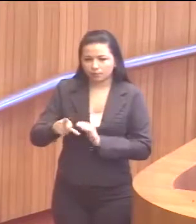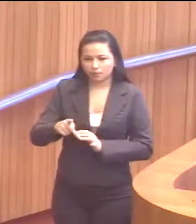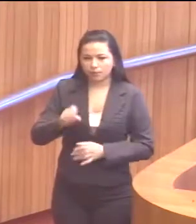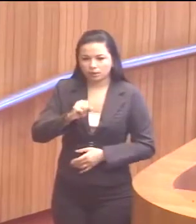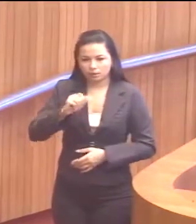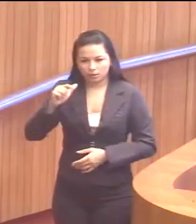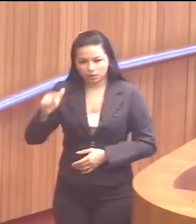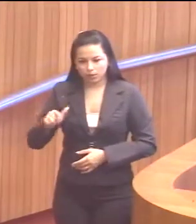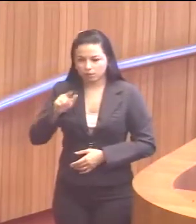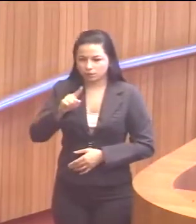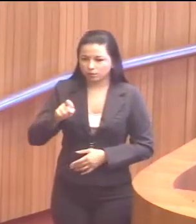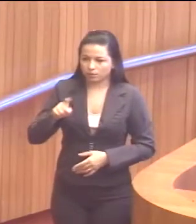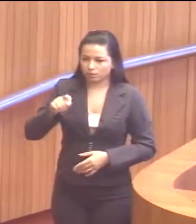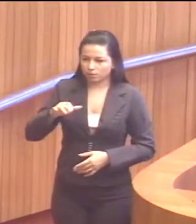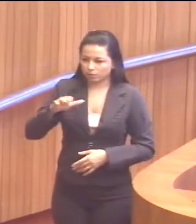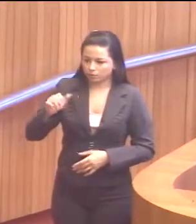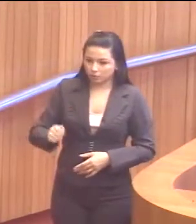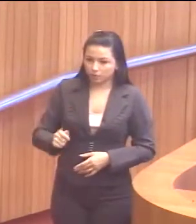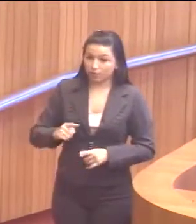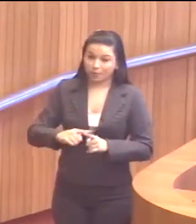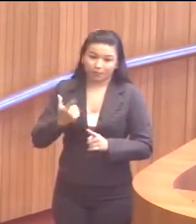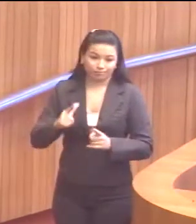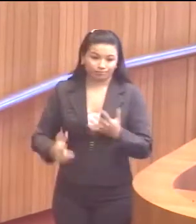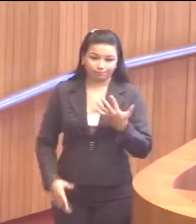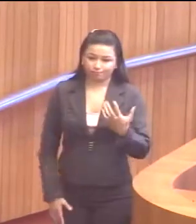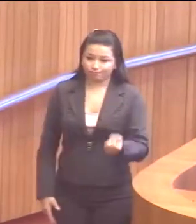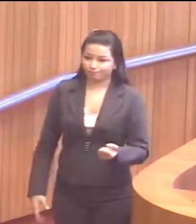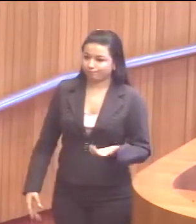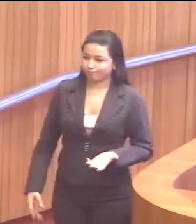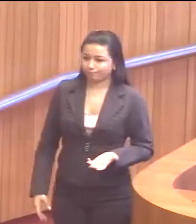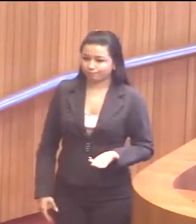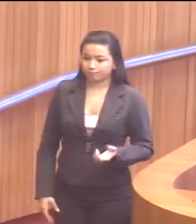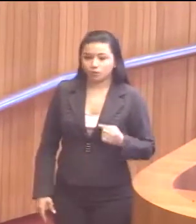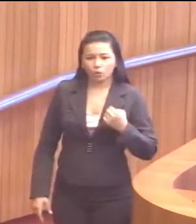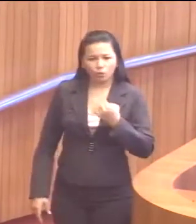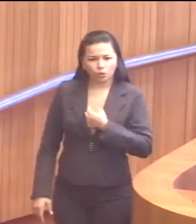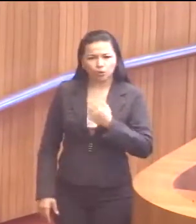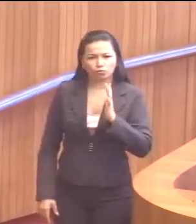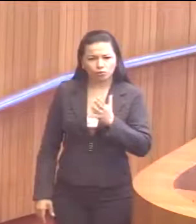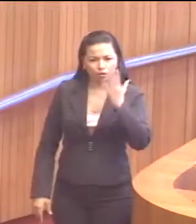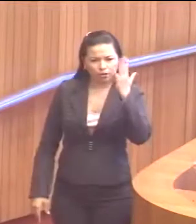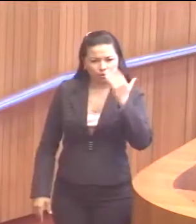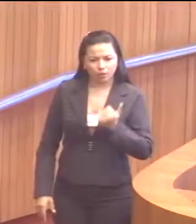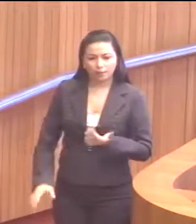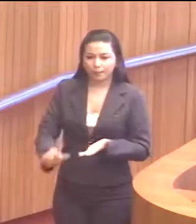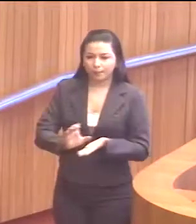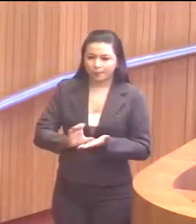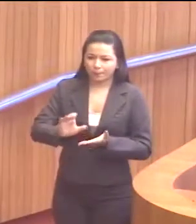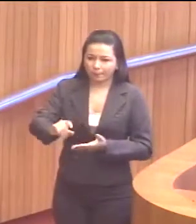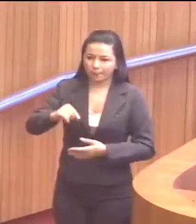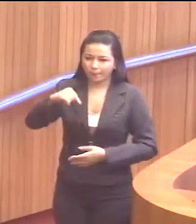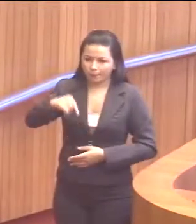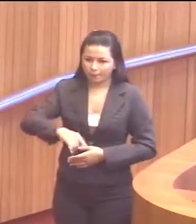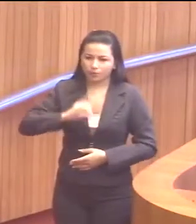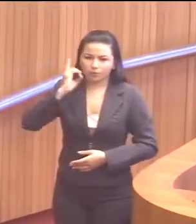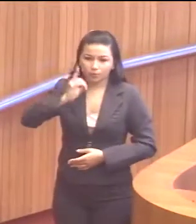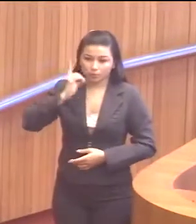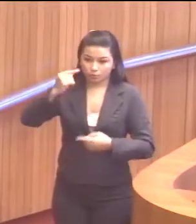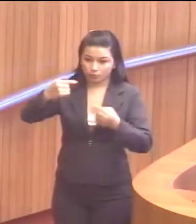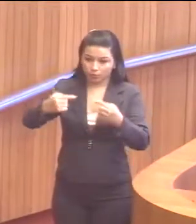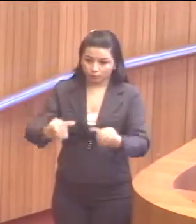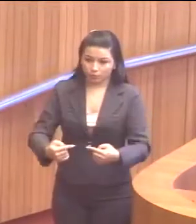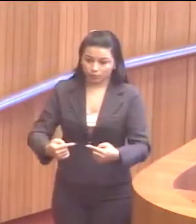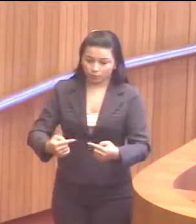Santinês, São Luís e Zedoc. No entanto, não foi aprovado. E nós sabemos que emenda de deputado aqui da